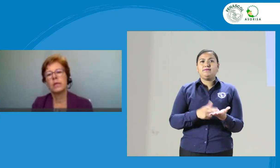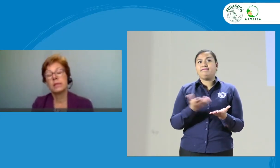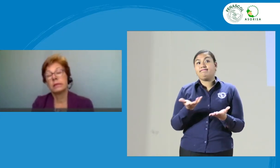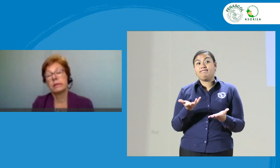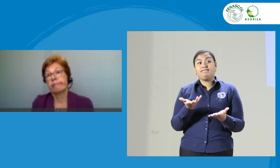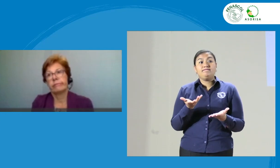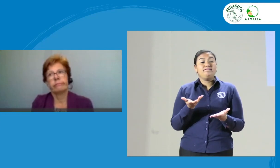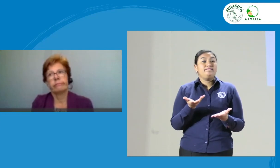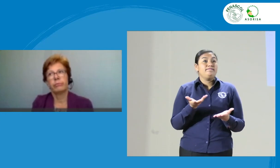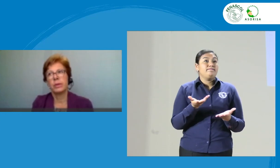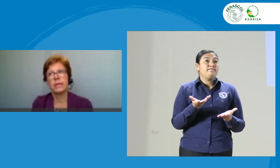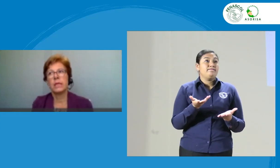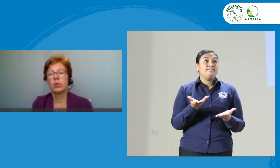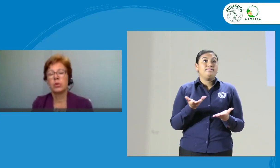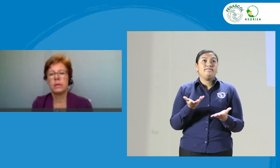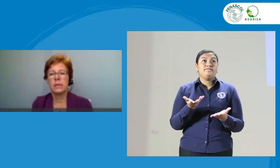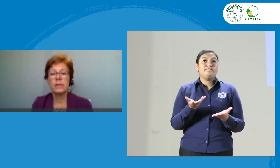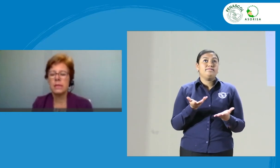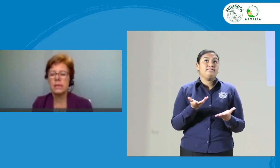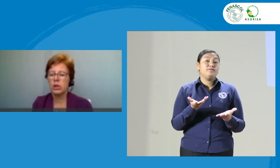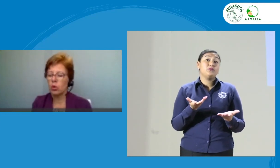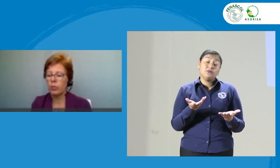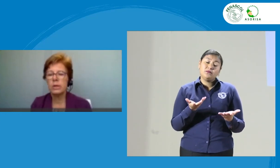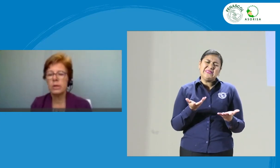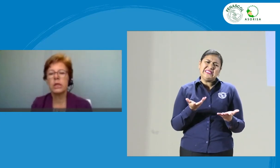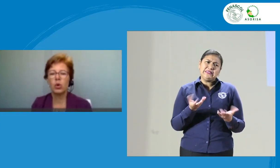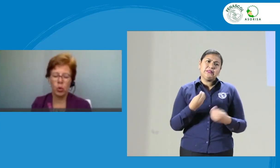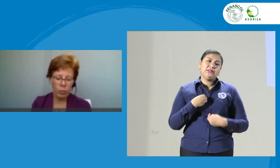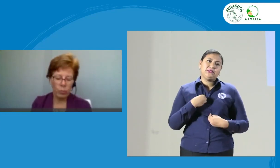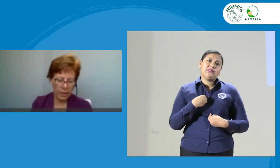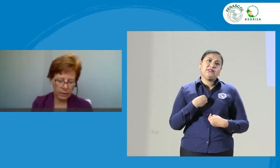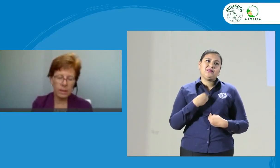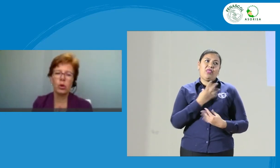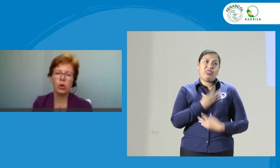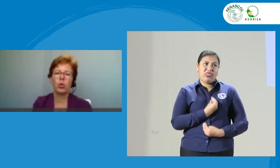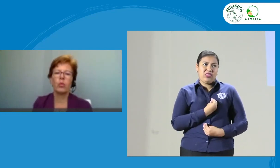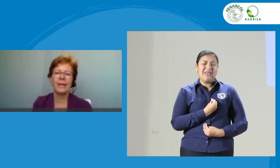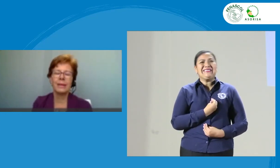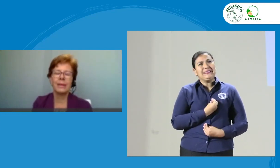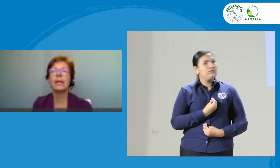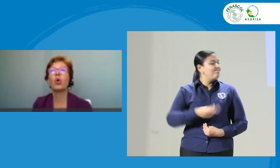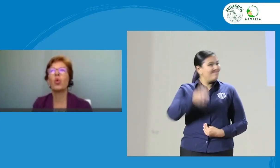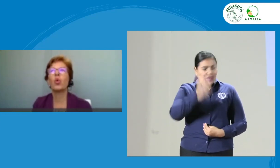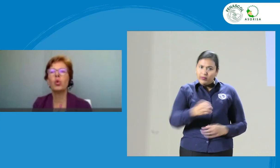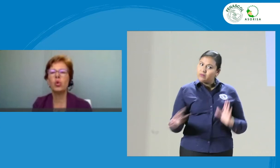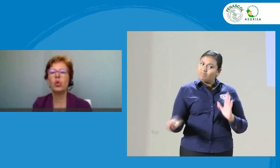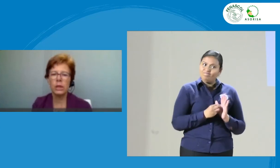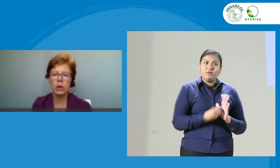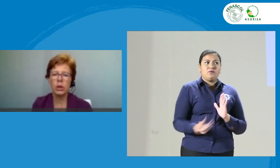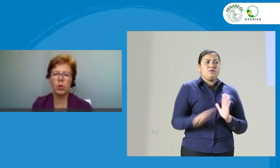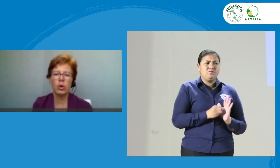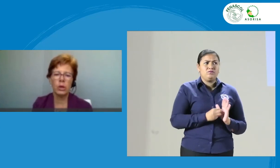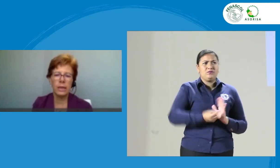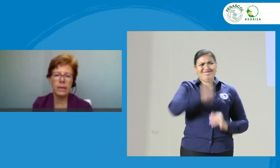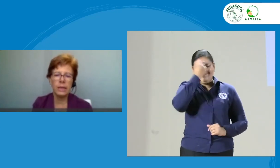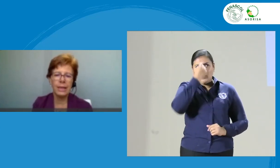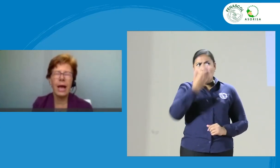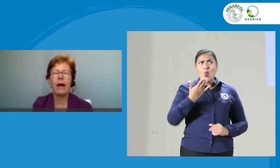Entonces, pues eso es triste y solo puedo decir documenten, documenten, conozcan el código de